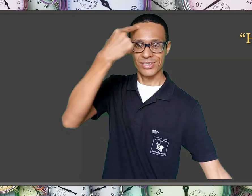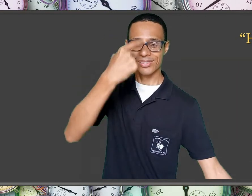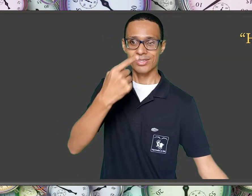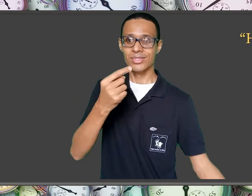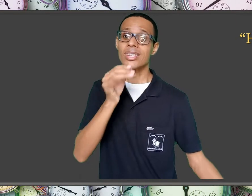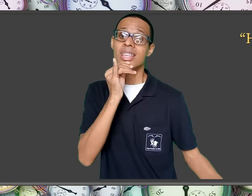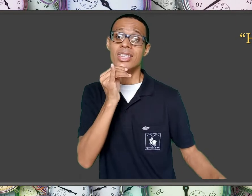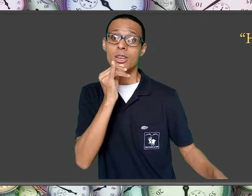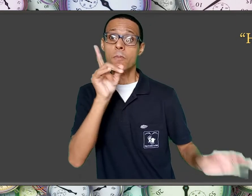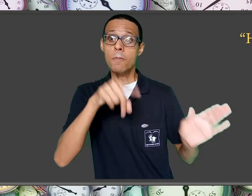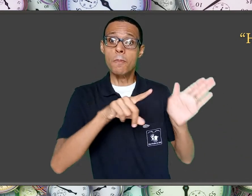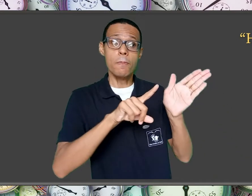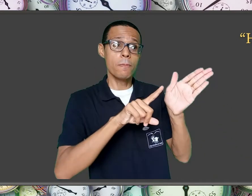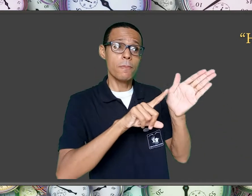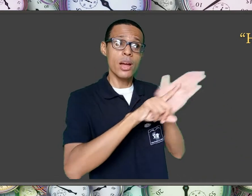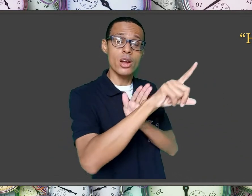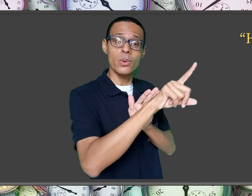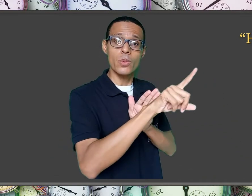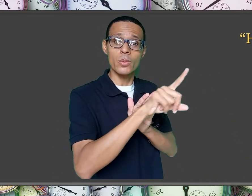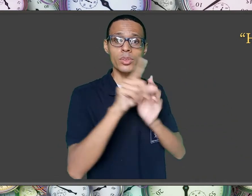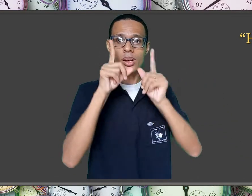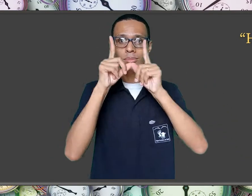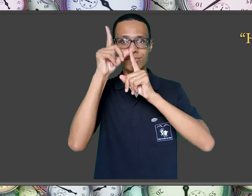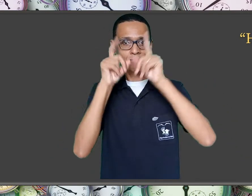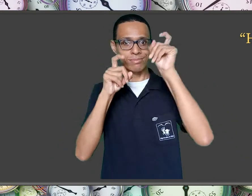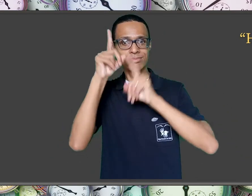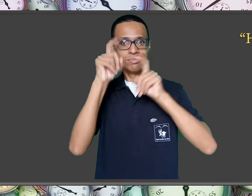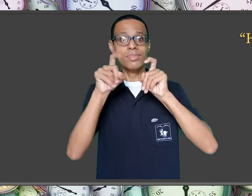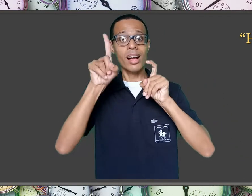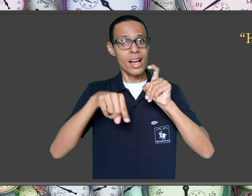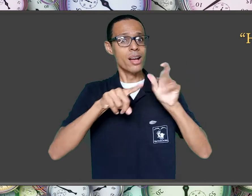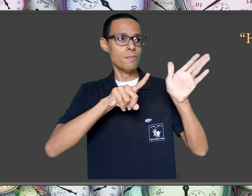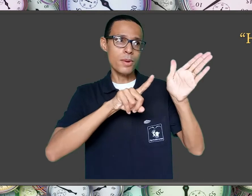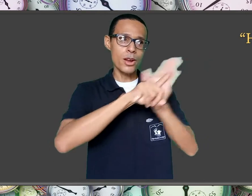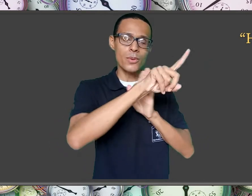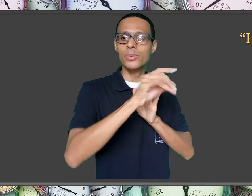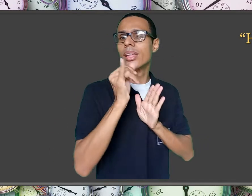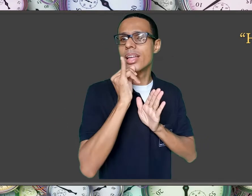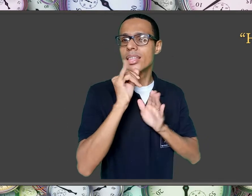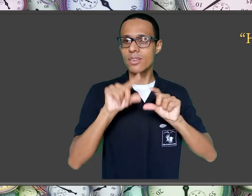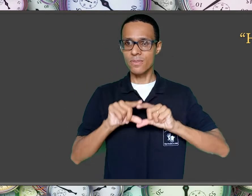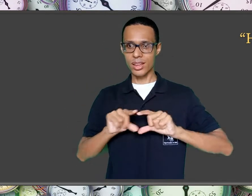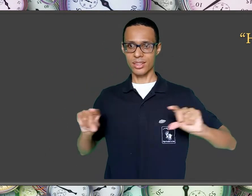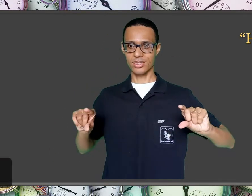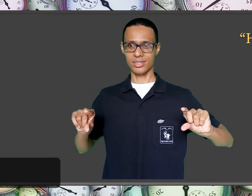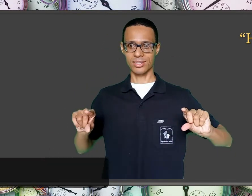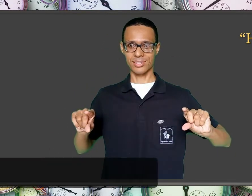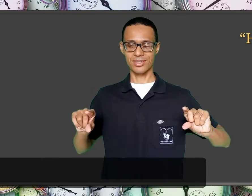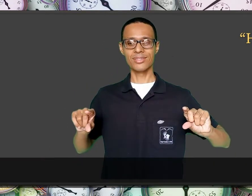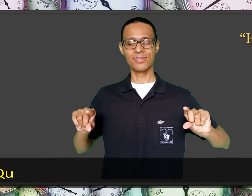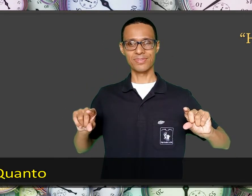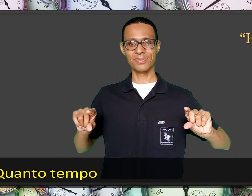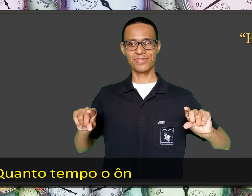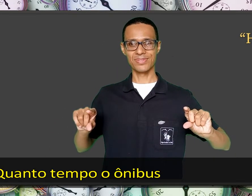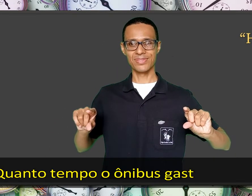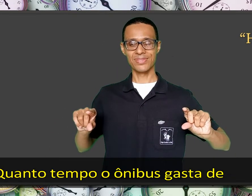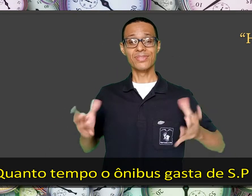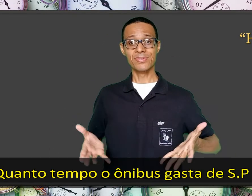Se for uma pergunta, usamos a expressão de pergunta. Por exemplo, nesta